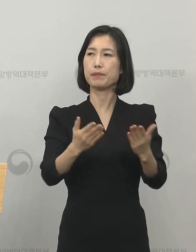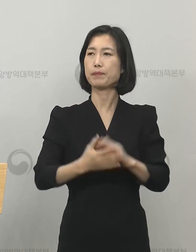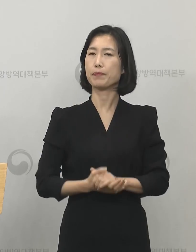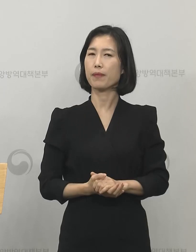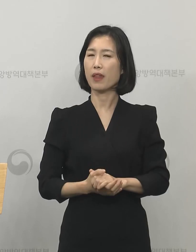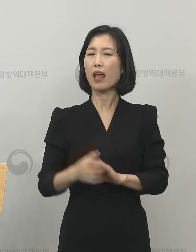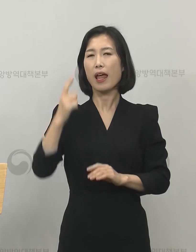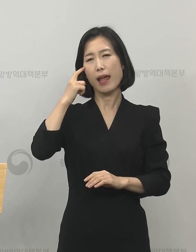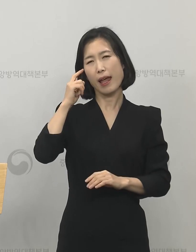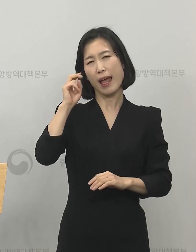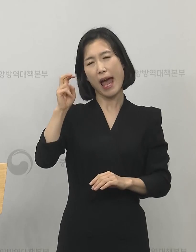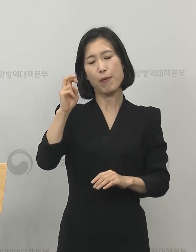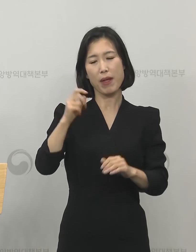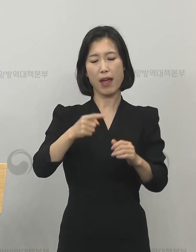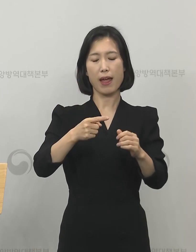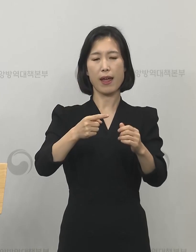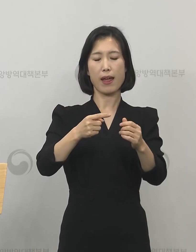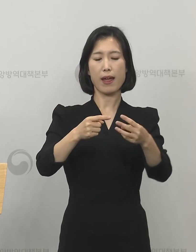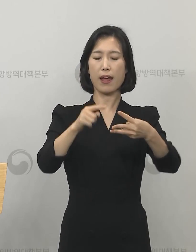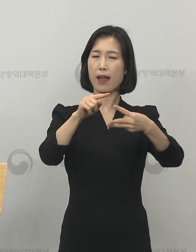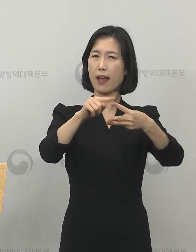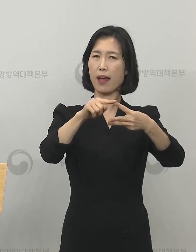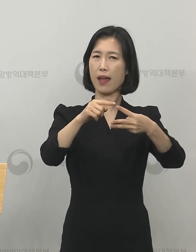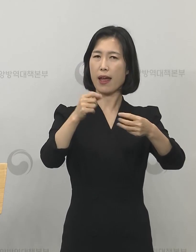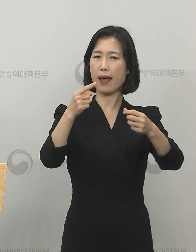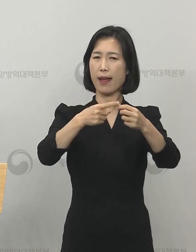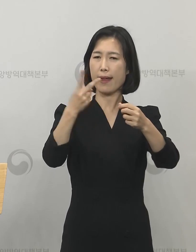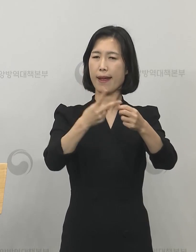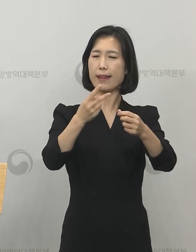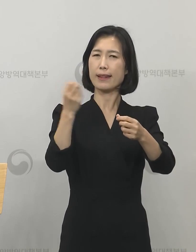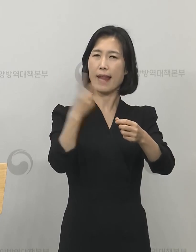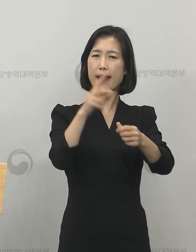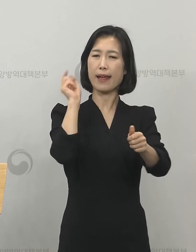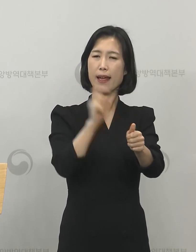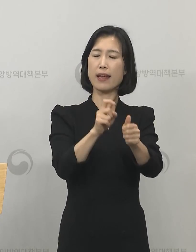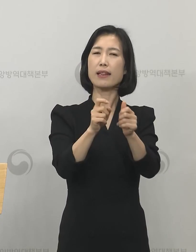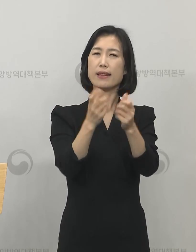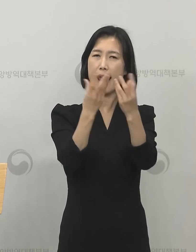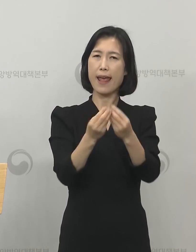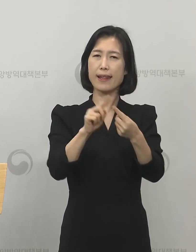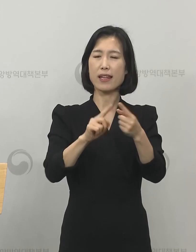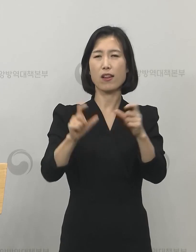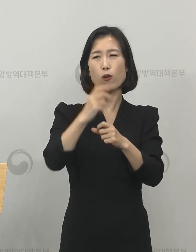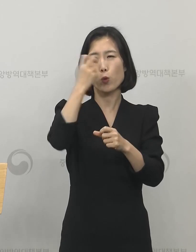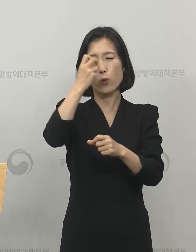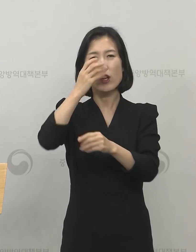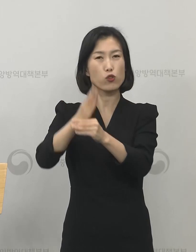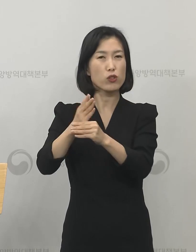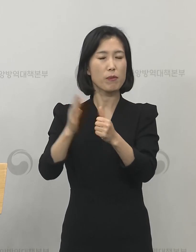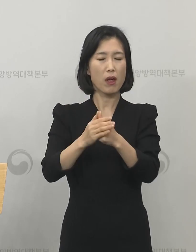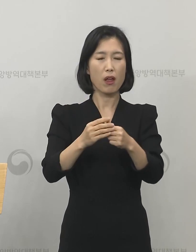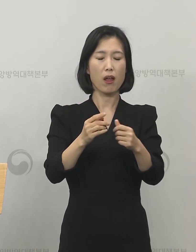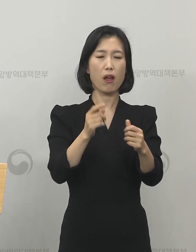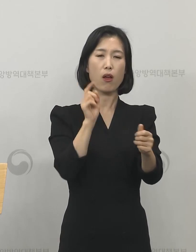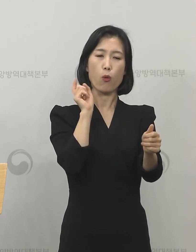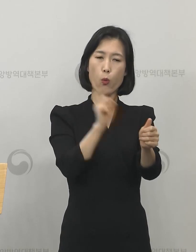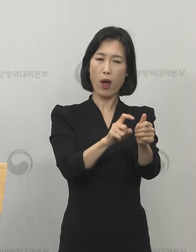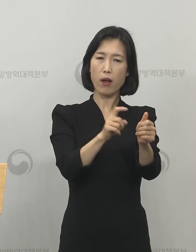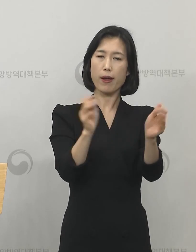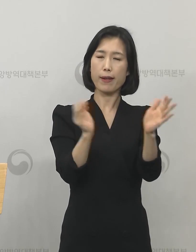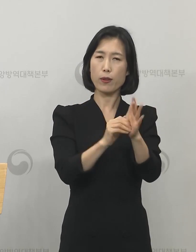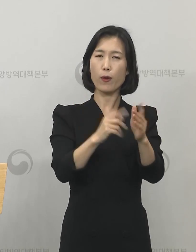아마 재양성 사례에 대해서는 계속 조사가 진행 중이기 때문에 이 확진됐다가 다시